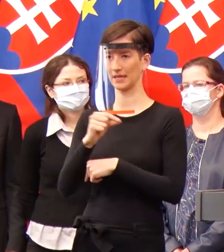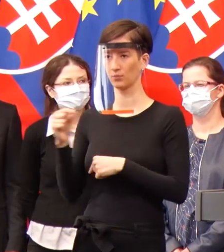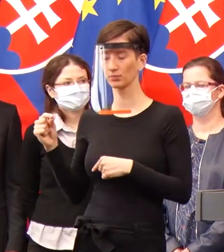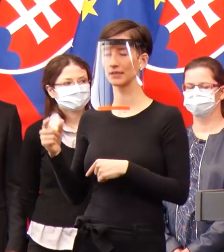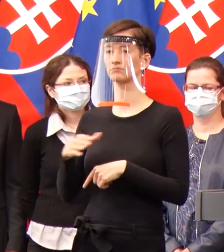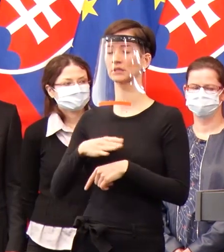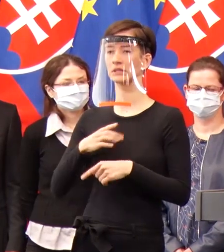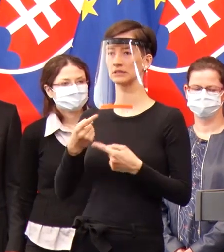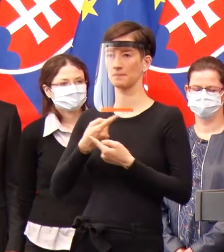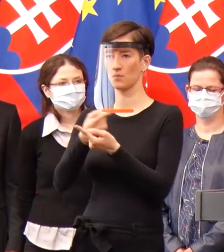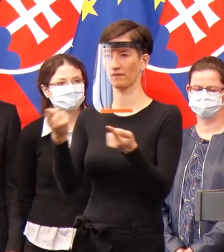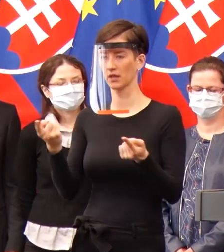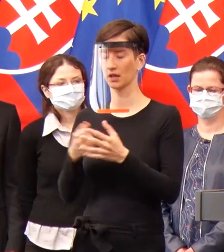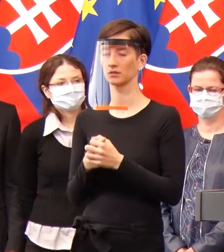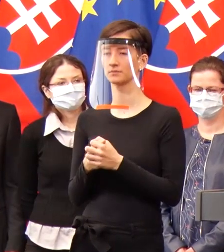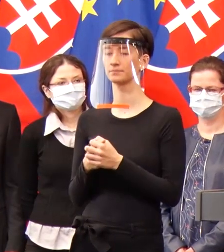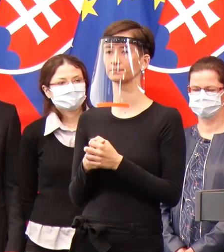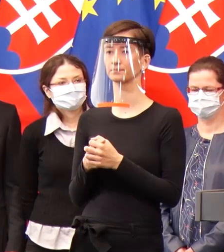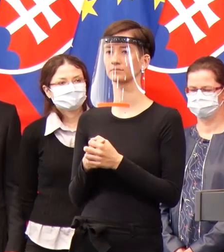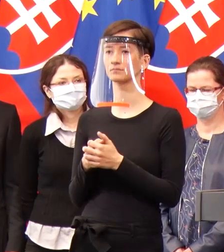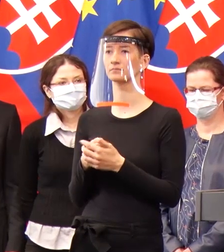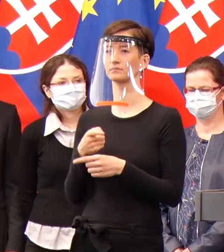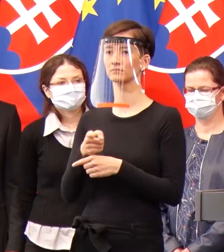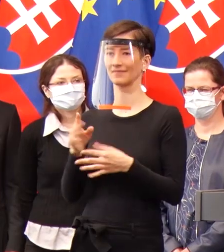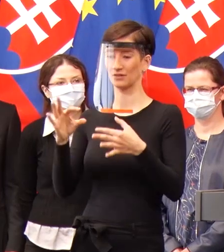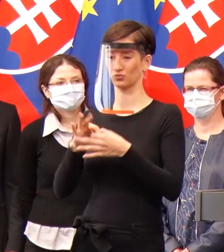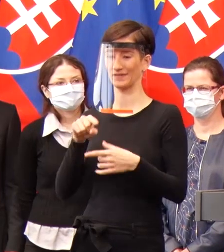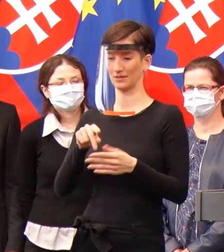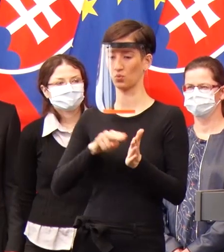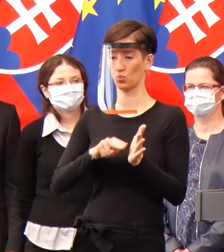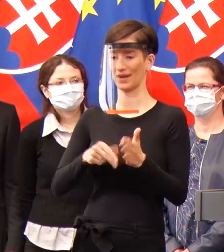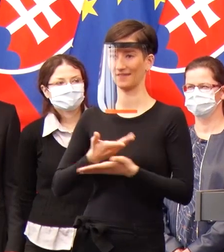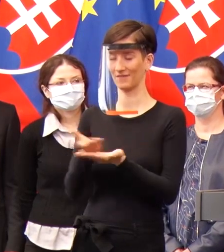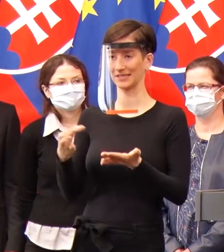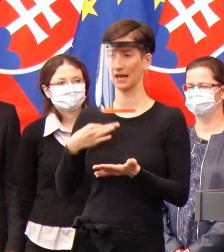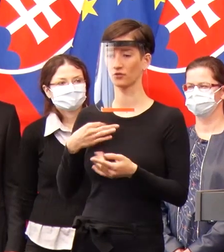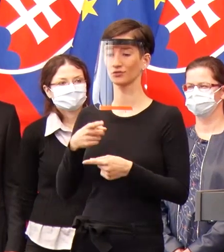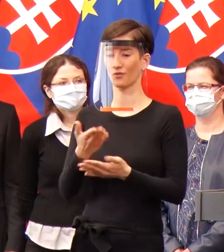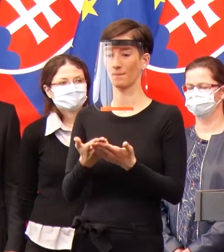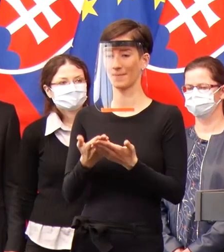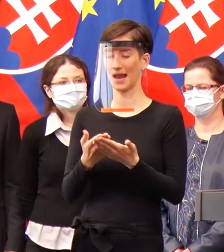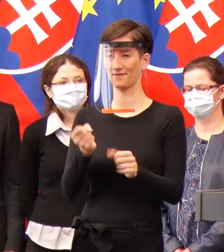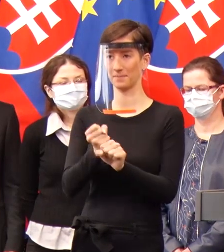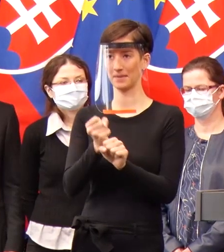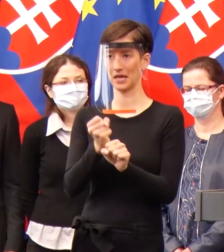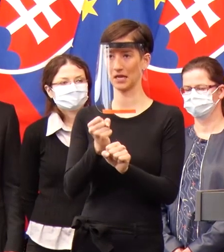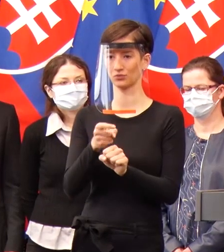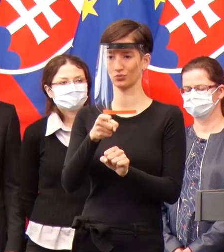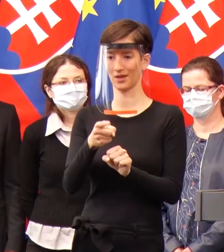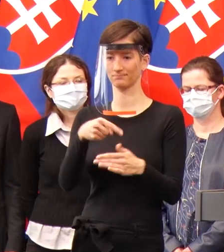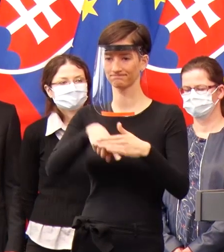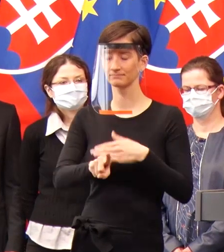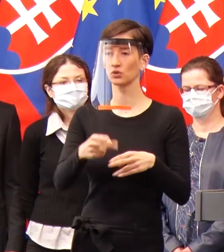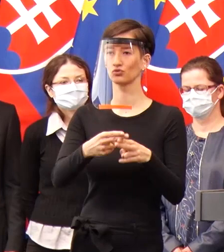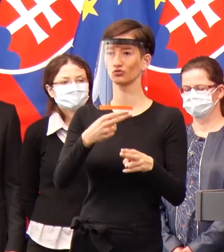sú prevádzkovateľom tých ako nazvaných štátnych laboratórií, chceme veľmi poďakovať a oceniť túto zásluhu slovenských